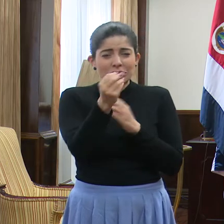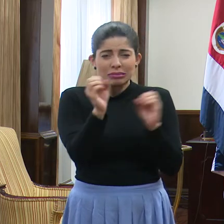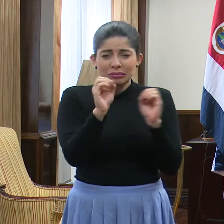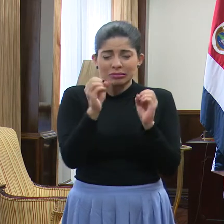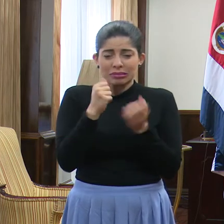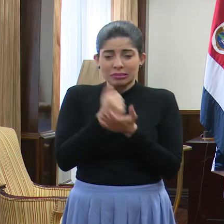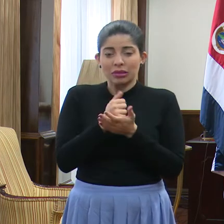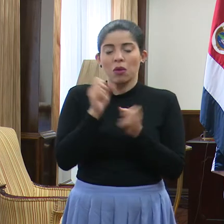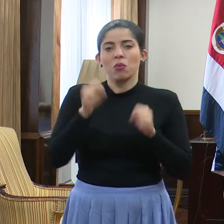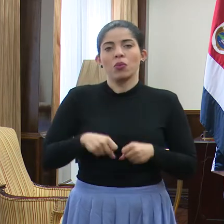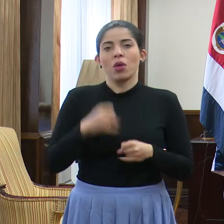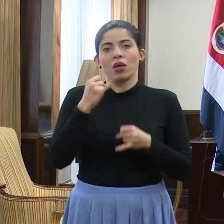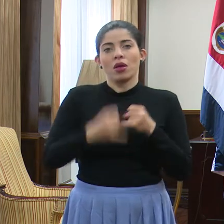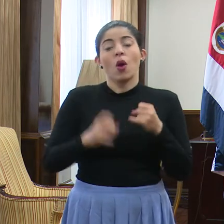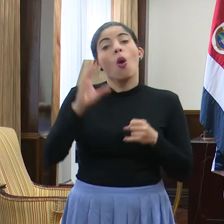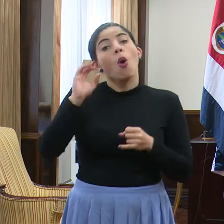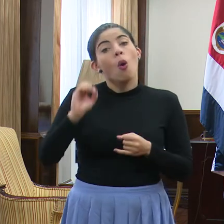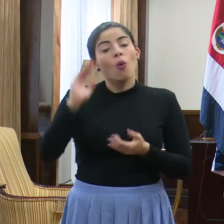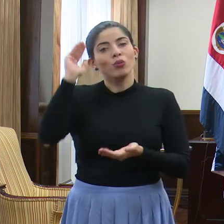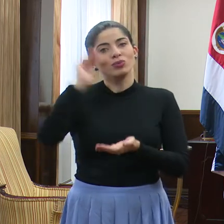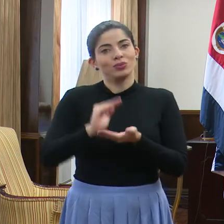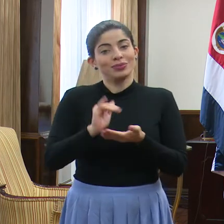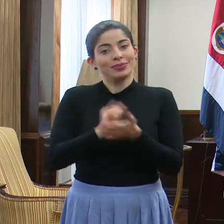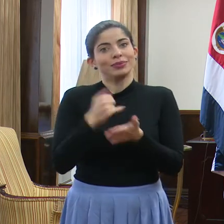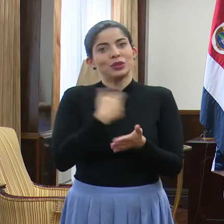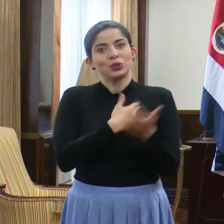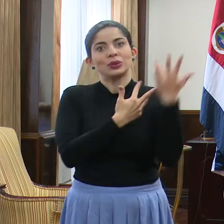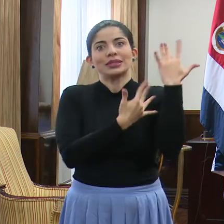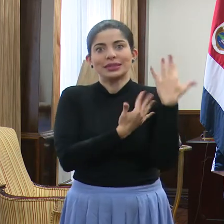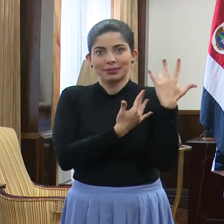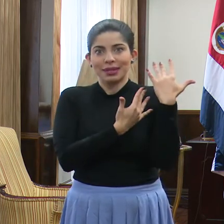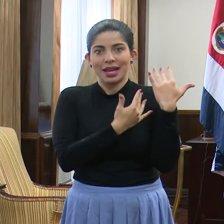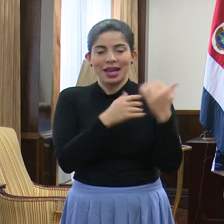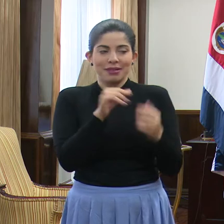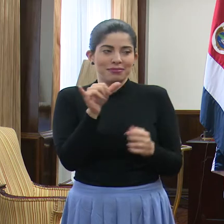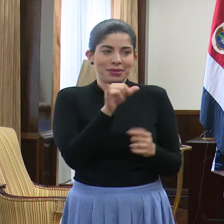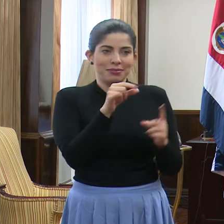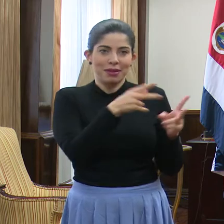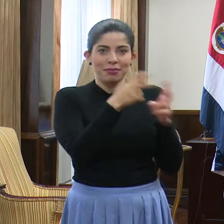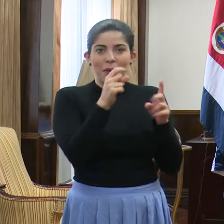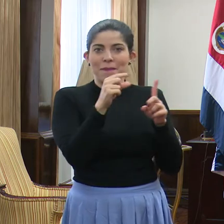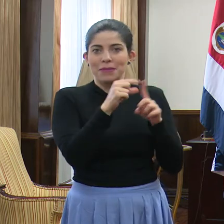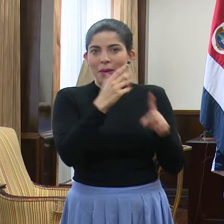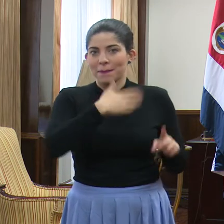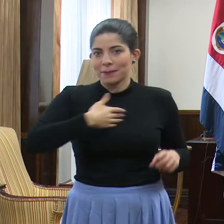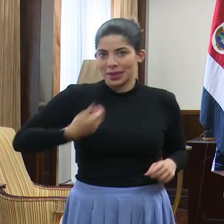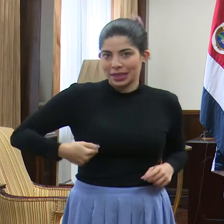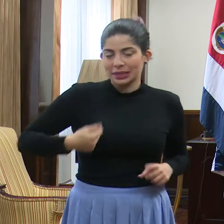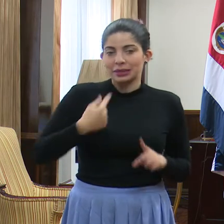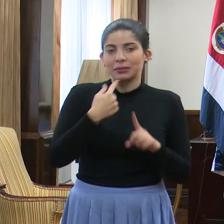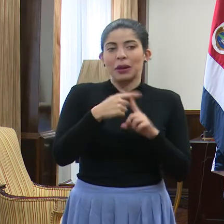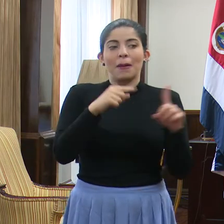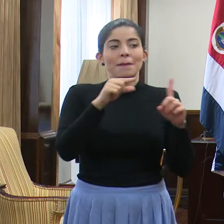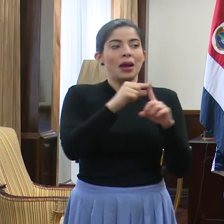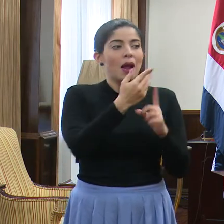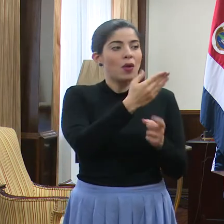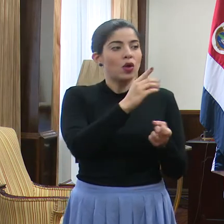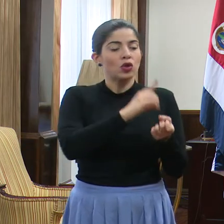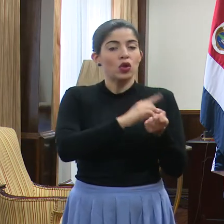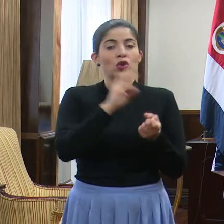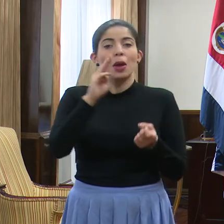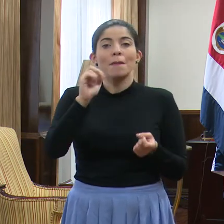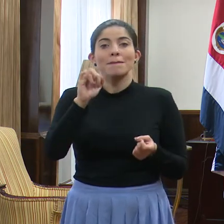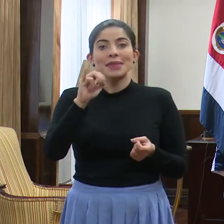por lo menos lo va a atenuar, que es lo que esperamos, de acuerdo a las palabras del señor presidente y de acuerdo a las palabras del doctor Marín,